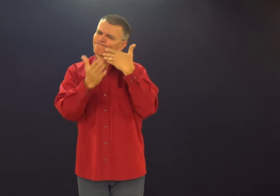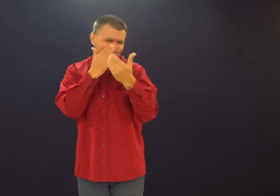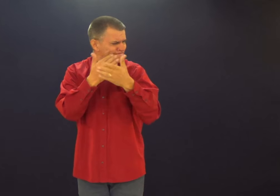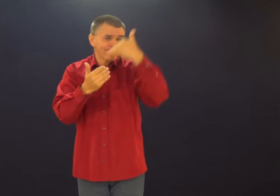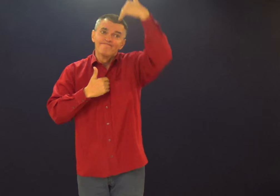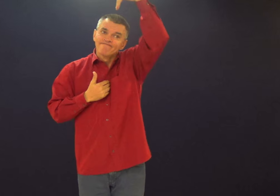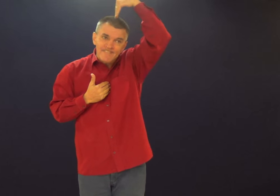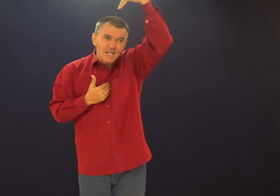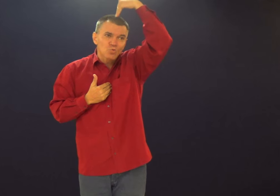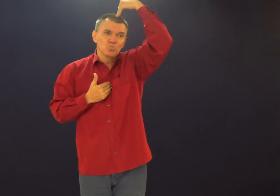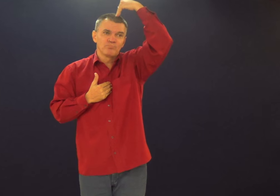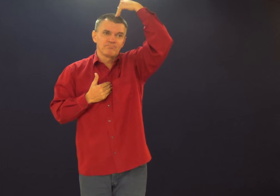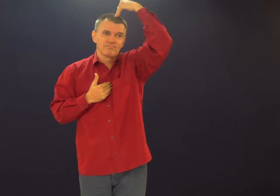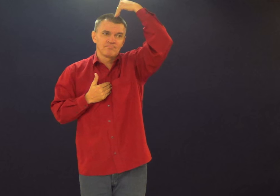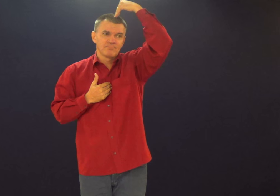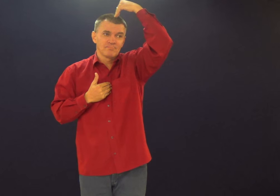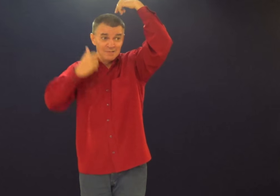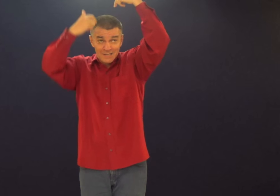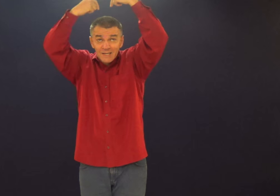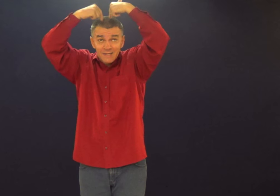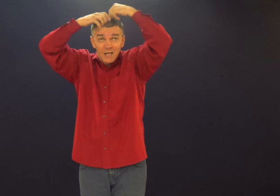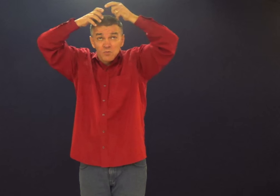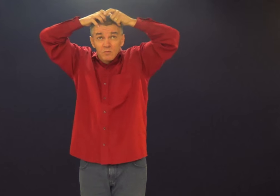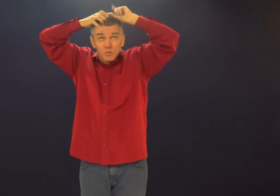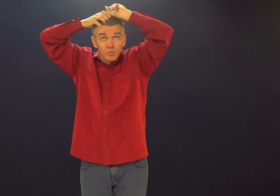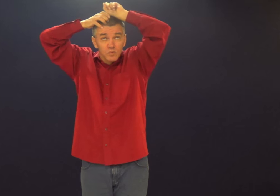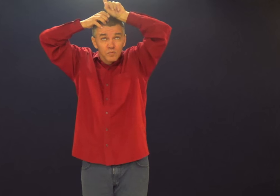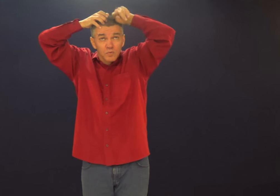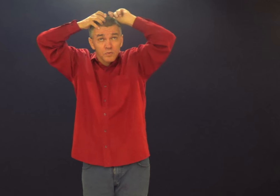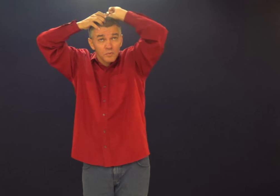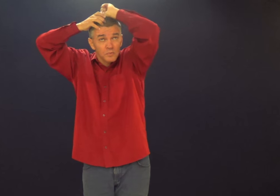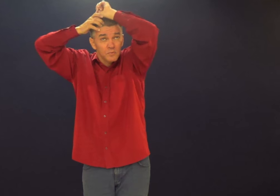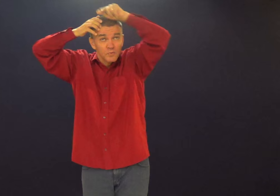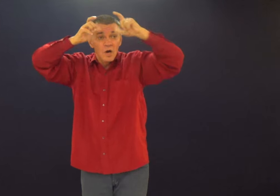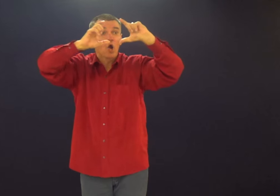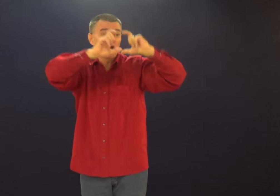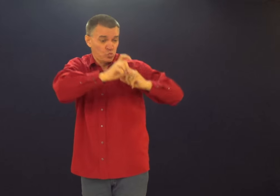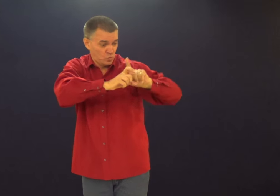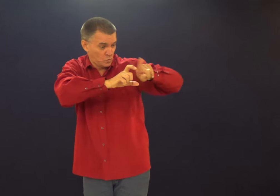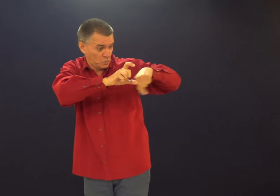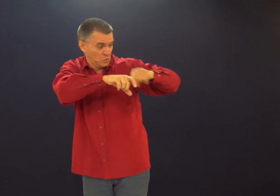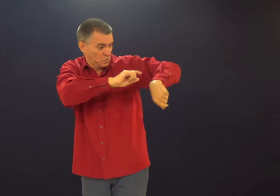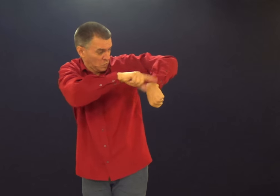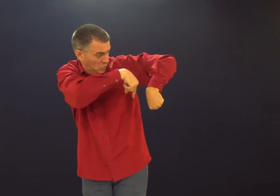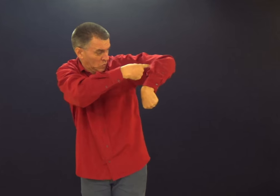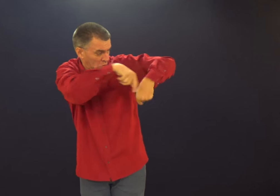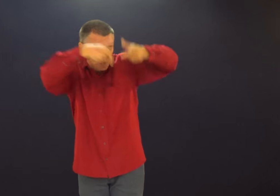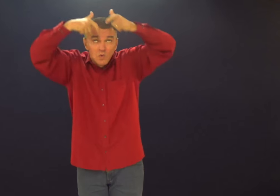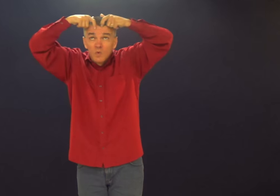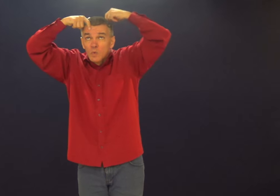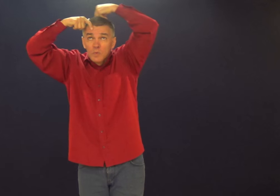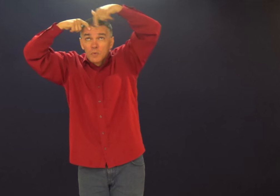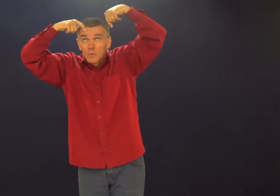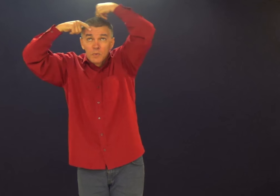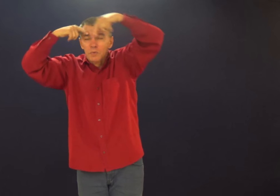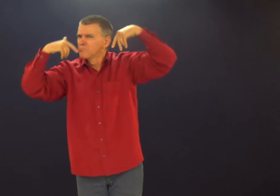não é assim. Não é assim. Orem. O tempo todo, vocês têm que estar orando. O tempo